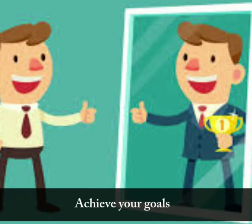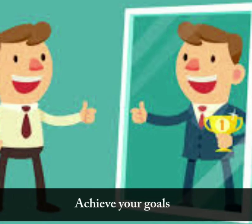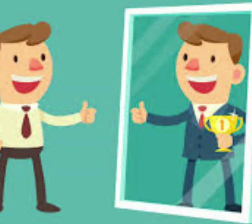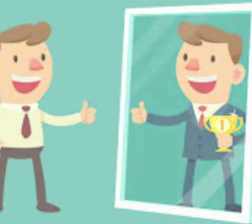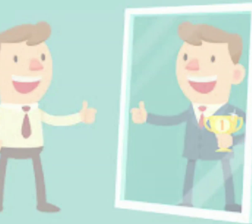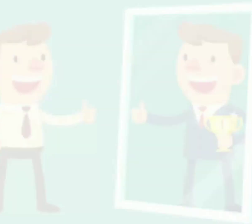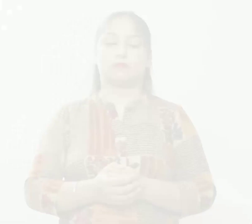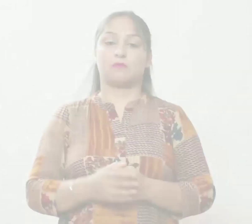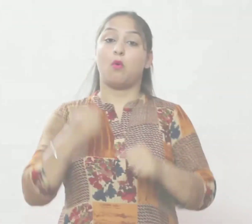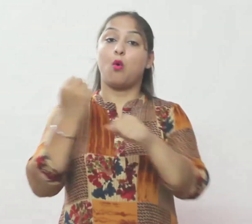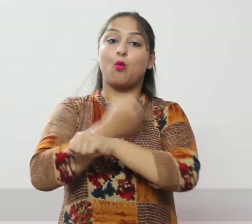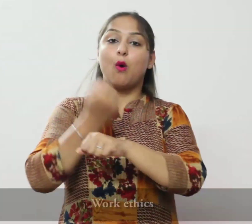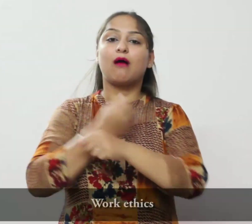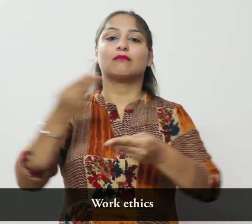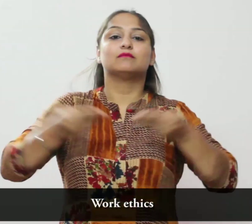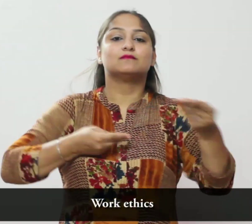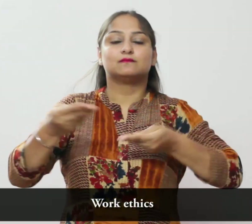काम की नैतिकता